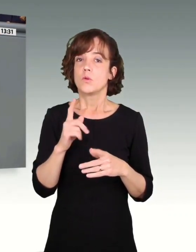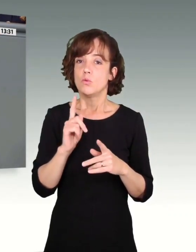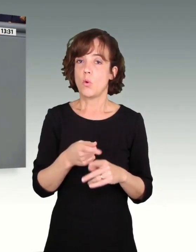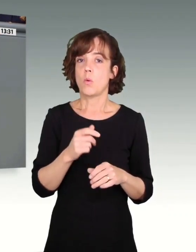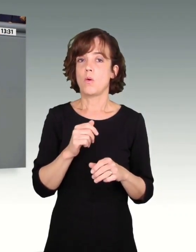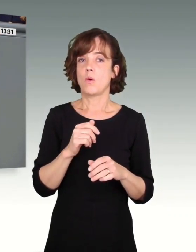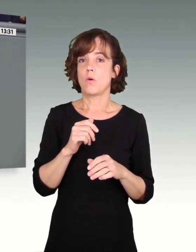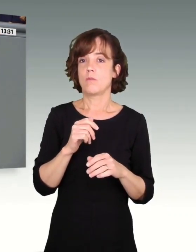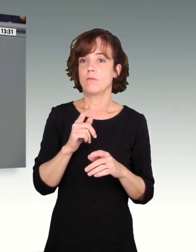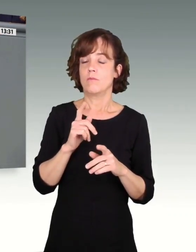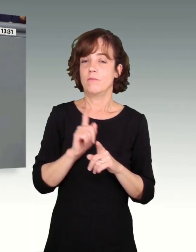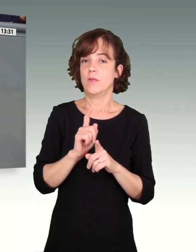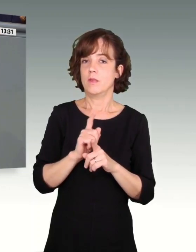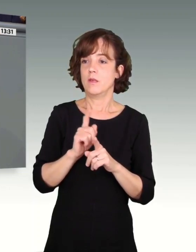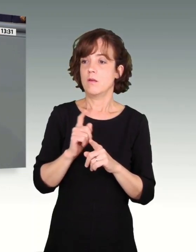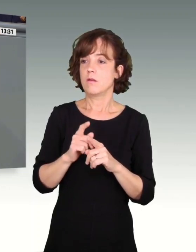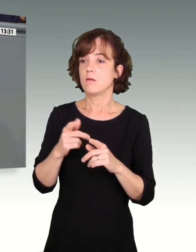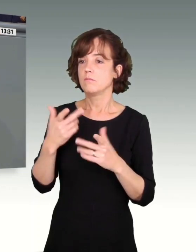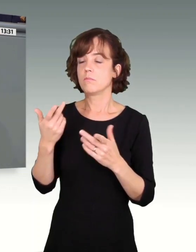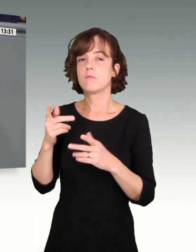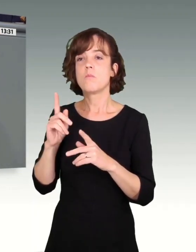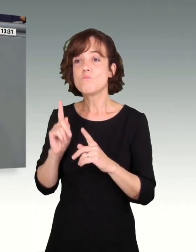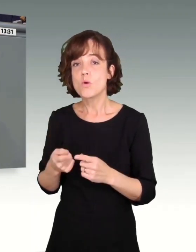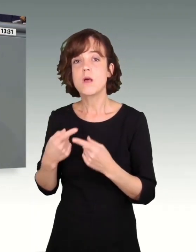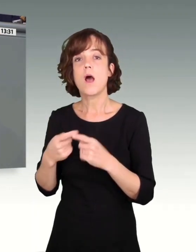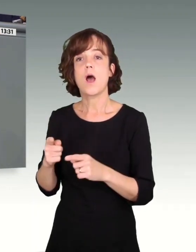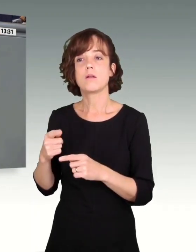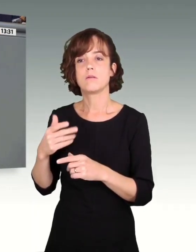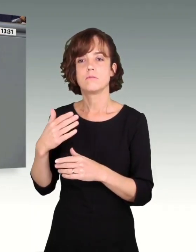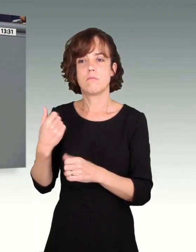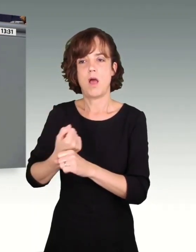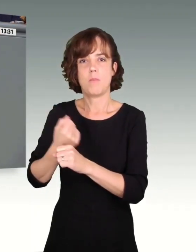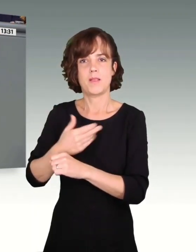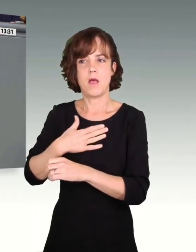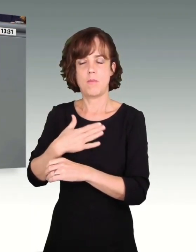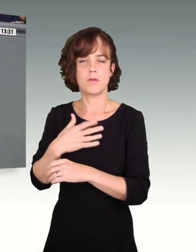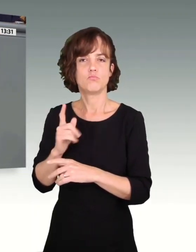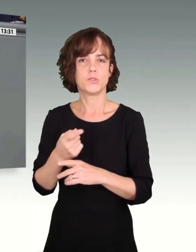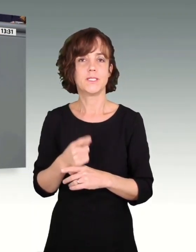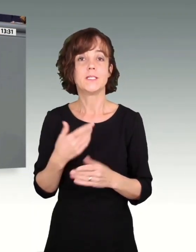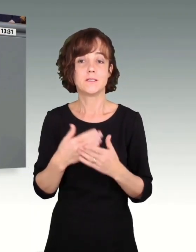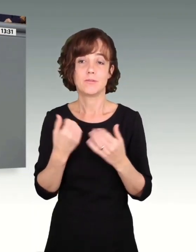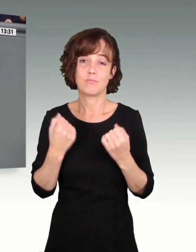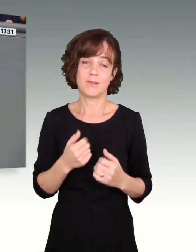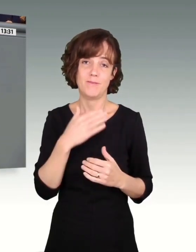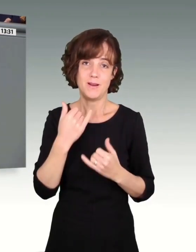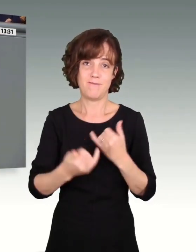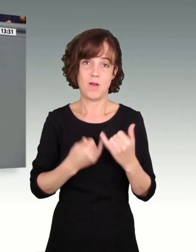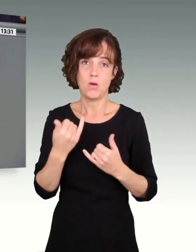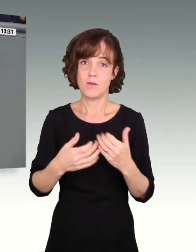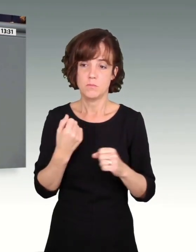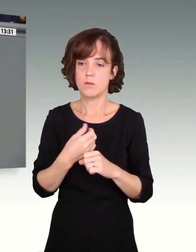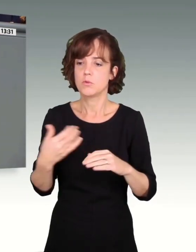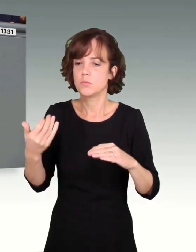anderen Erwerb haben muss oder anders abgesichert sein muss. Und so kommt es vor, dass eben insbesondere Frauen quasi einen Zuverdienst in ihre